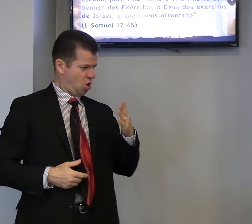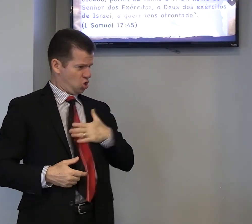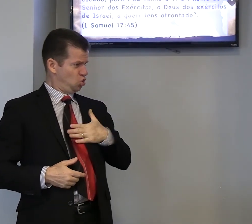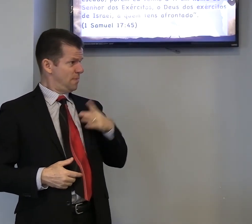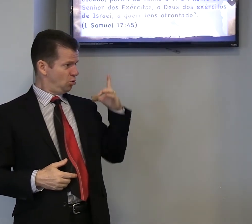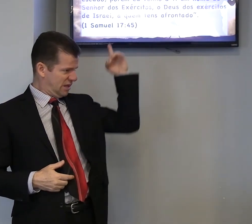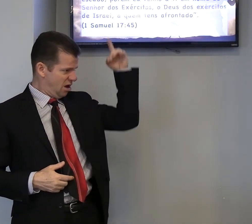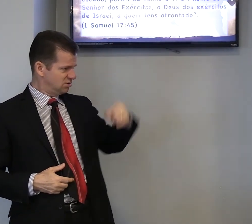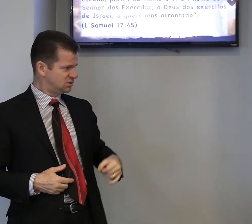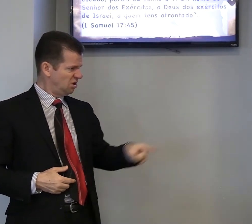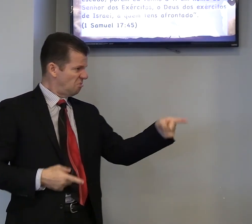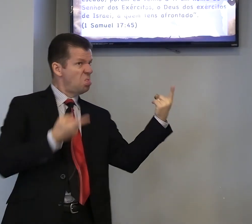do meu Deus,